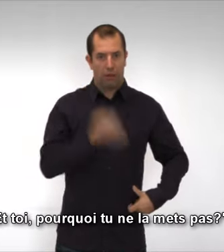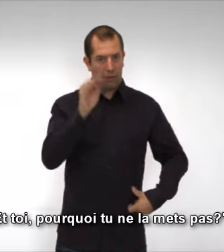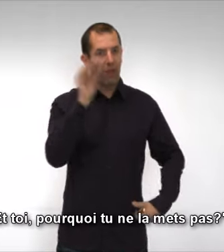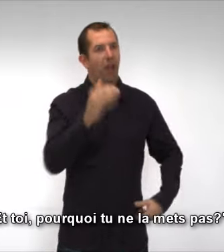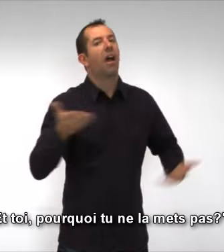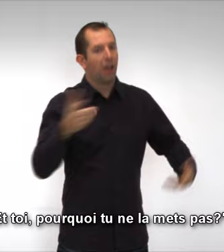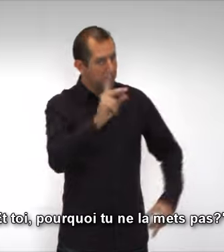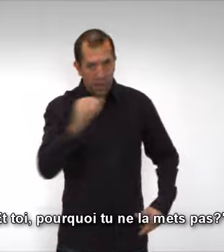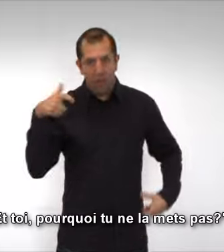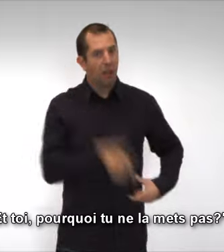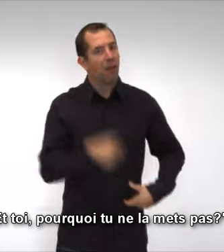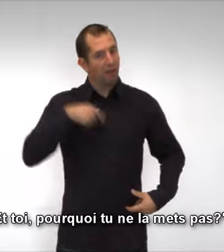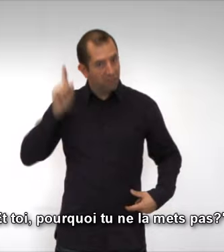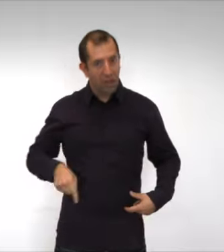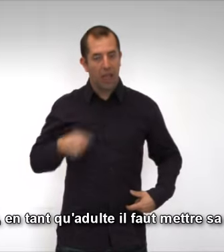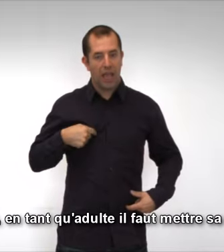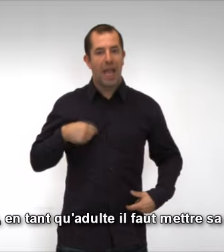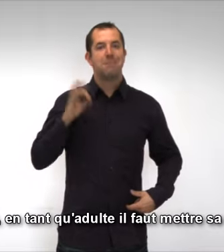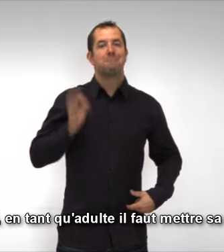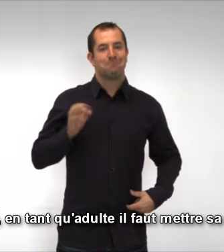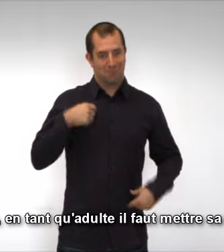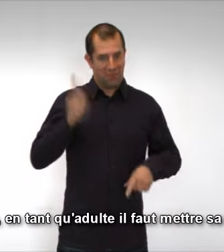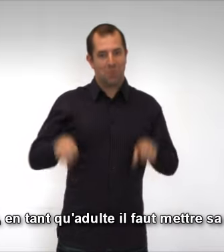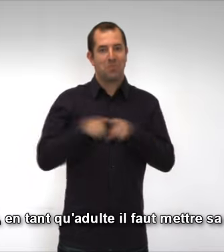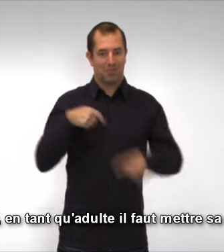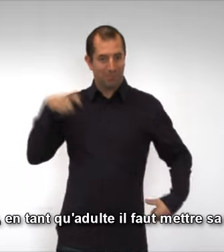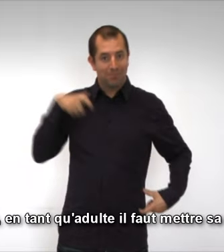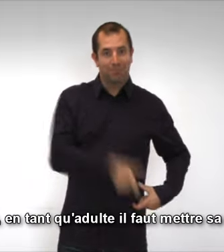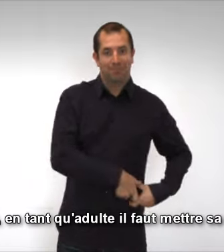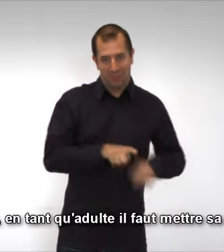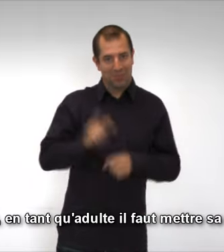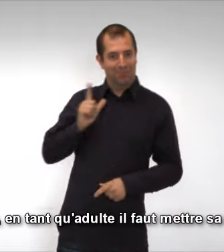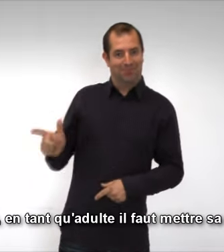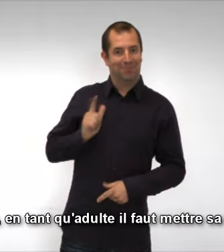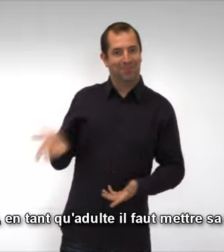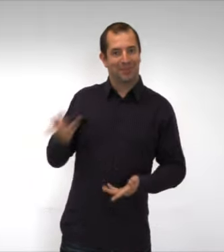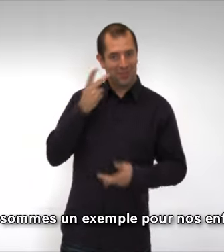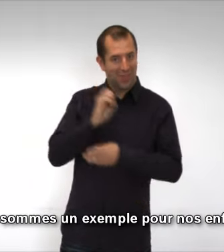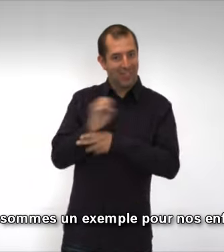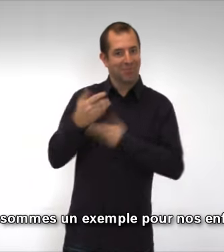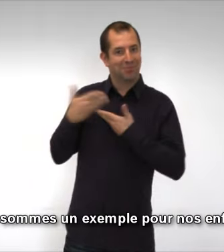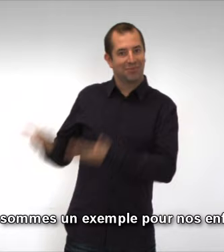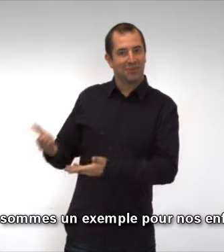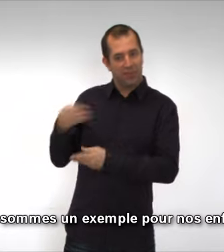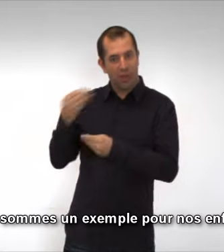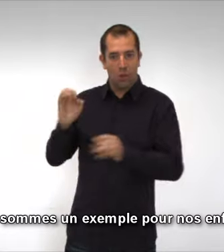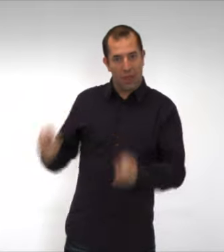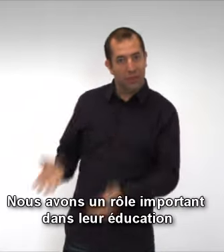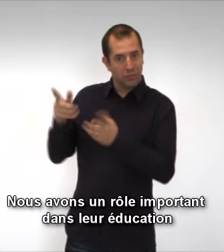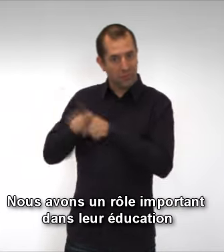mets pas ? C'est vrai qu'en tant qu'adulte, il faut mettre sa ceinture. On est un exemple pour nos enfants et on a un